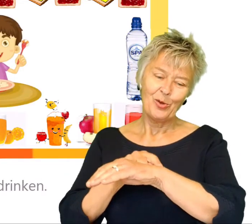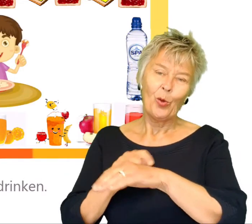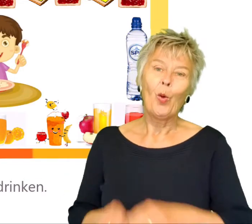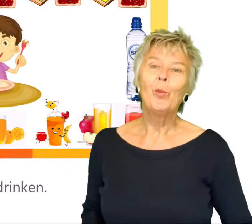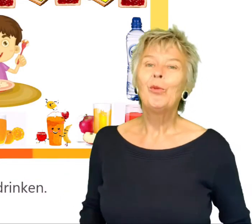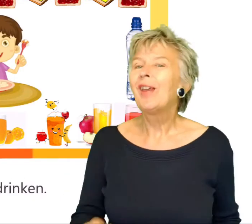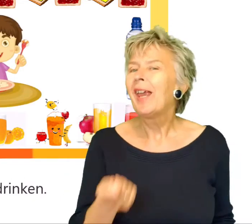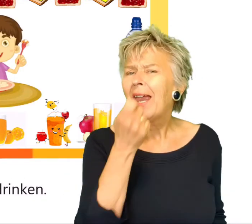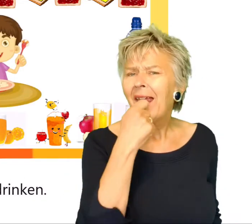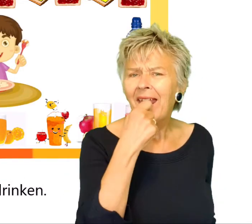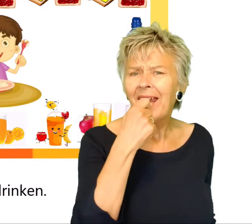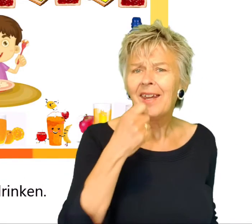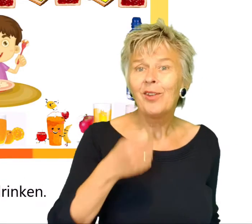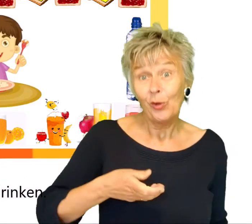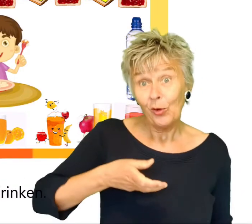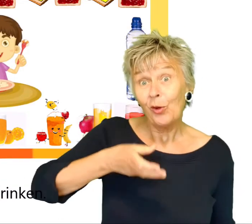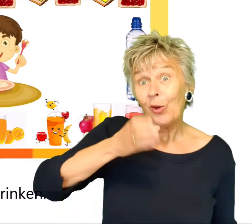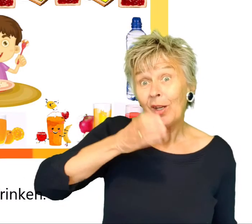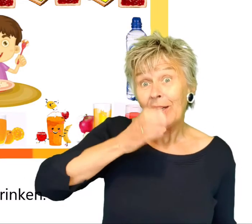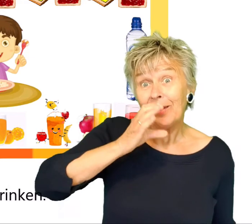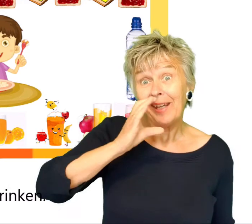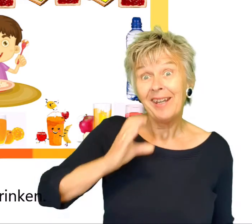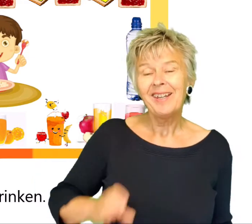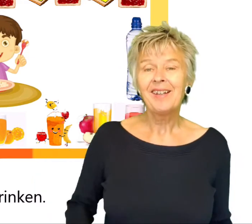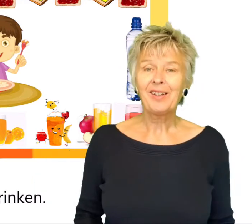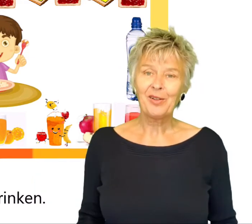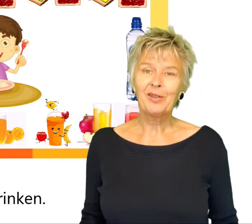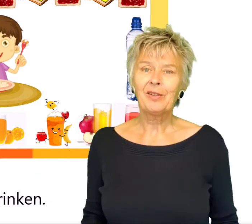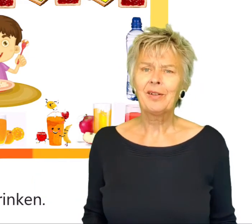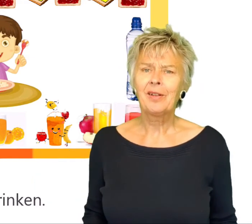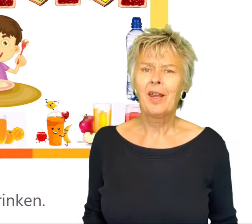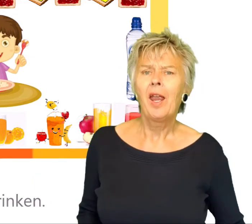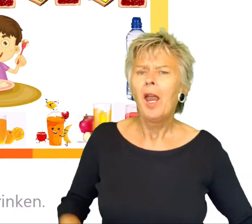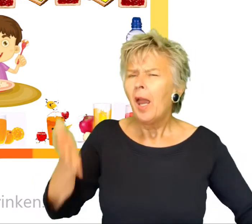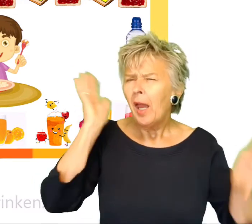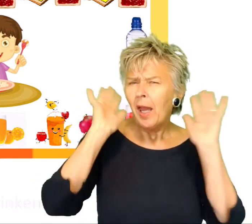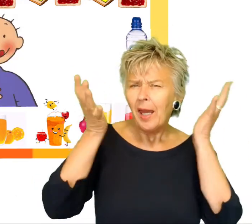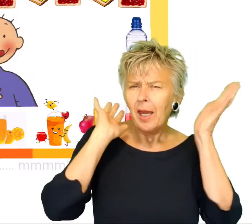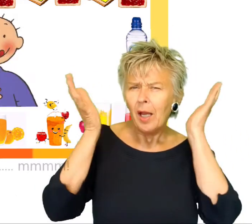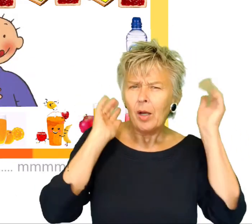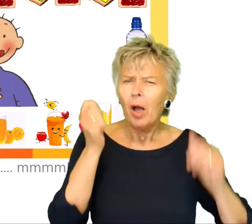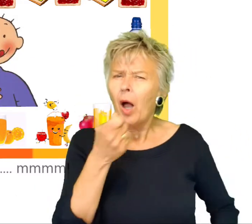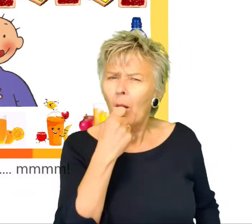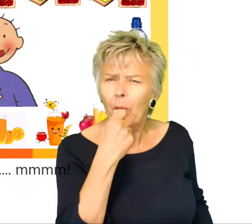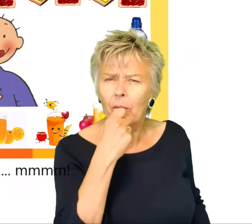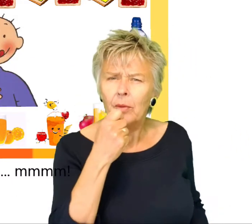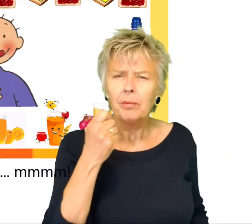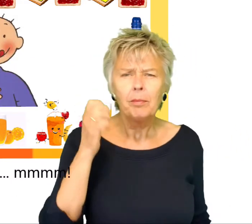om te eten en drinken. Heerlijke happen.